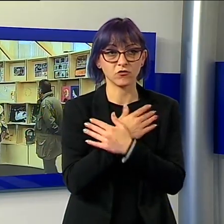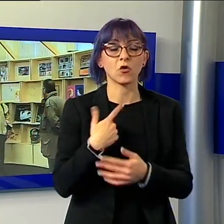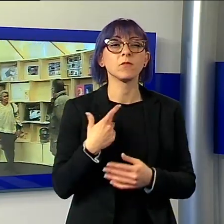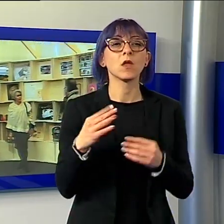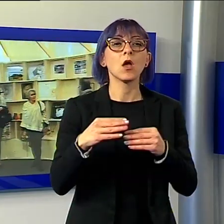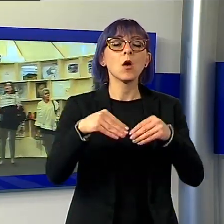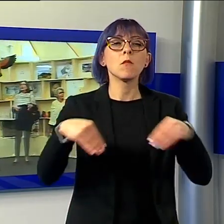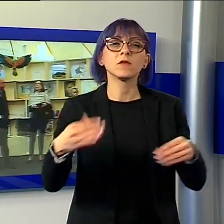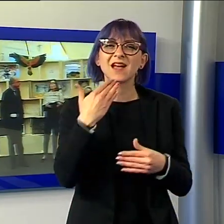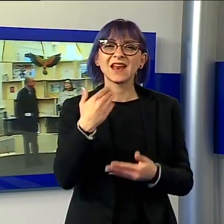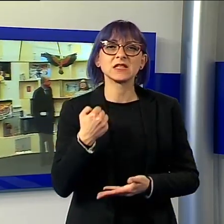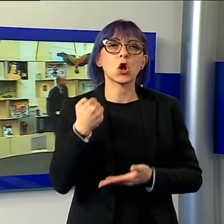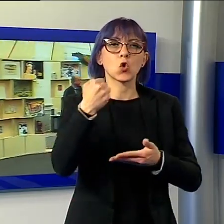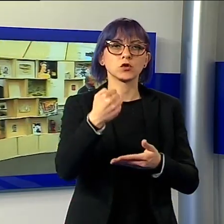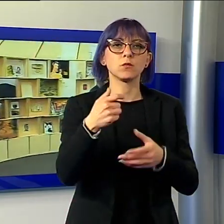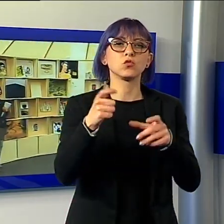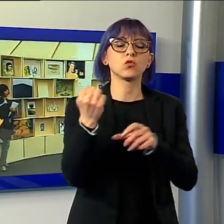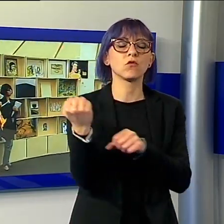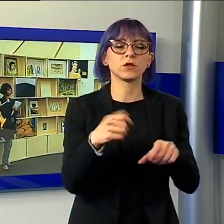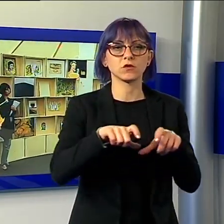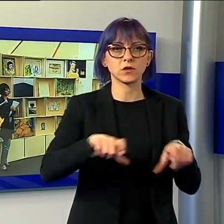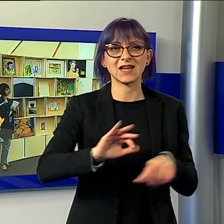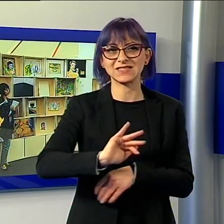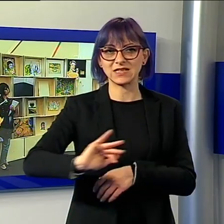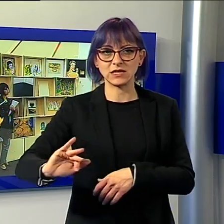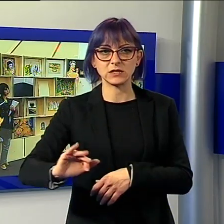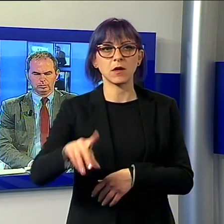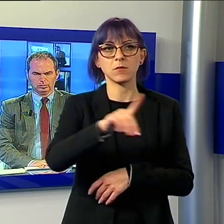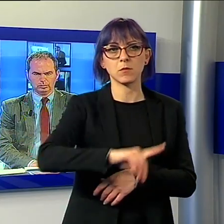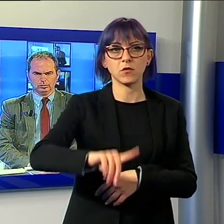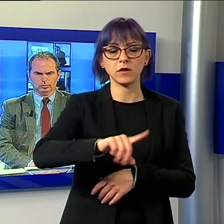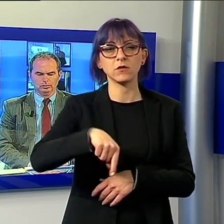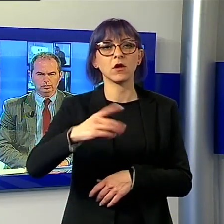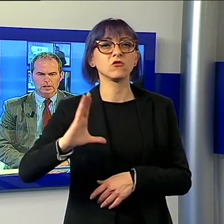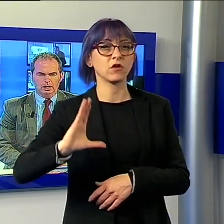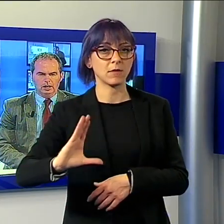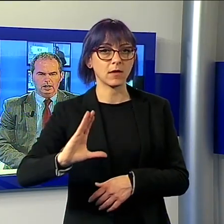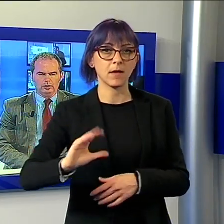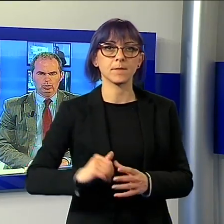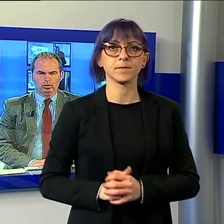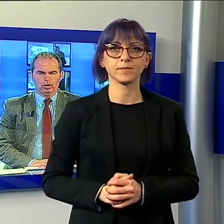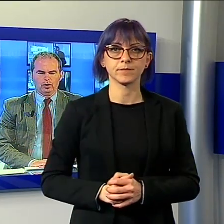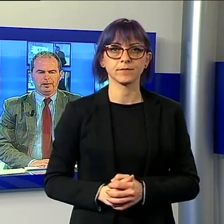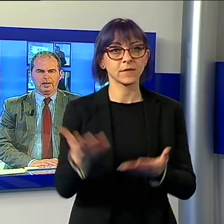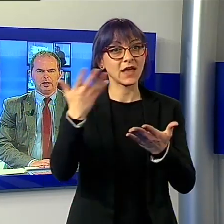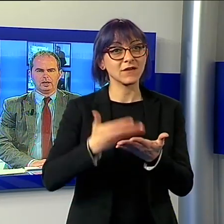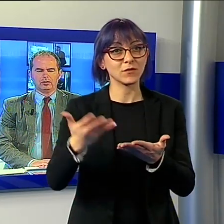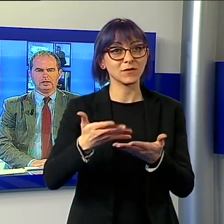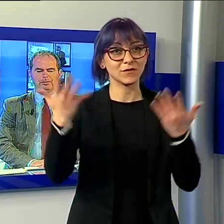provincia e della CNA, con il patrocinio del Comune di Lucca. È tutto per questa prima